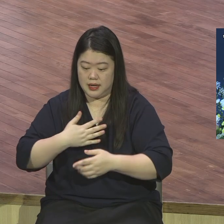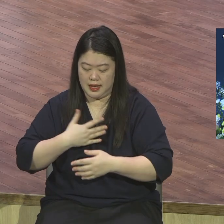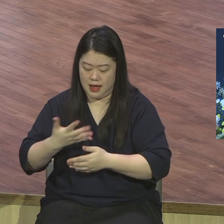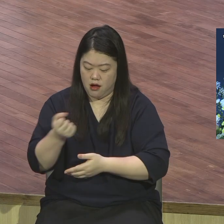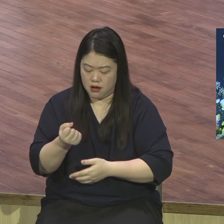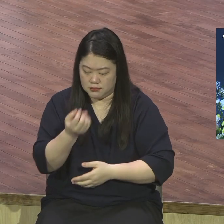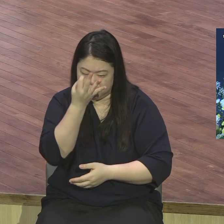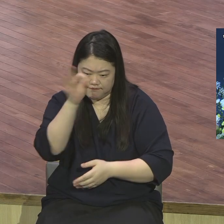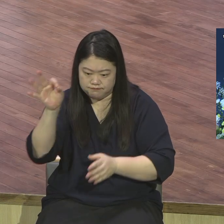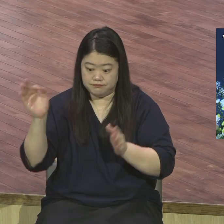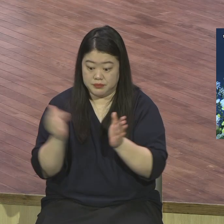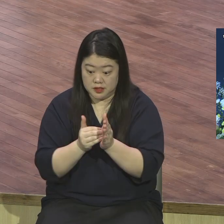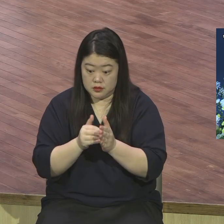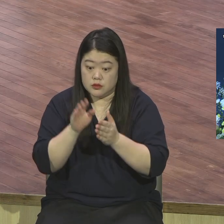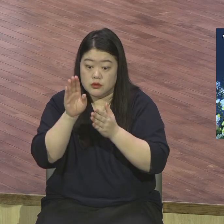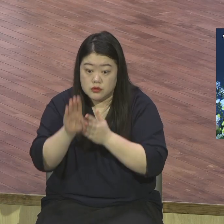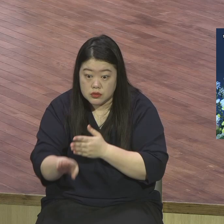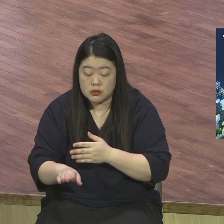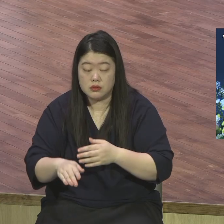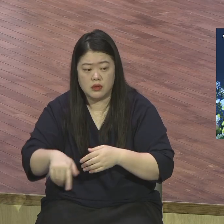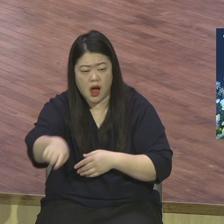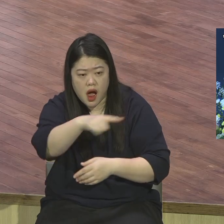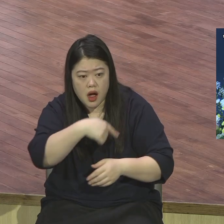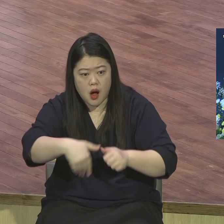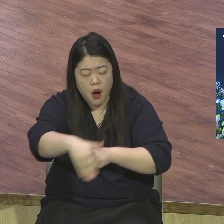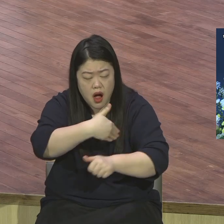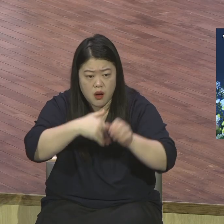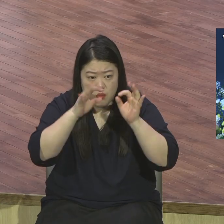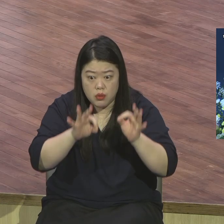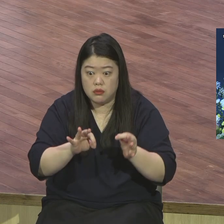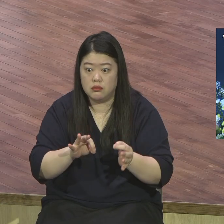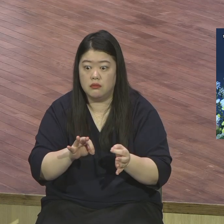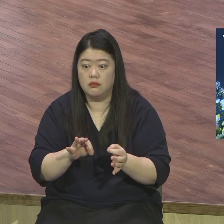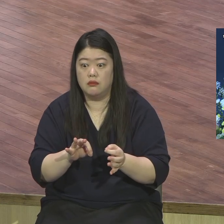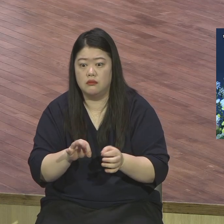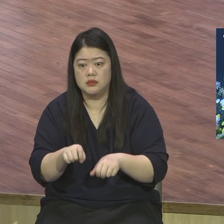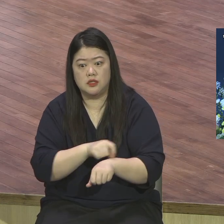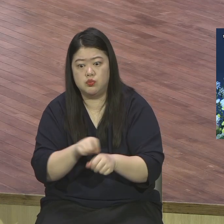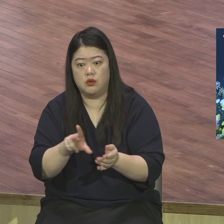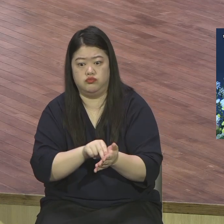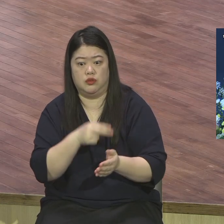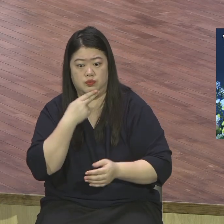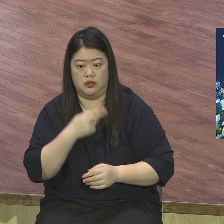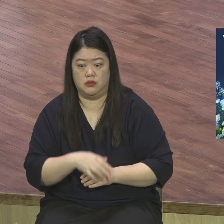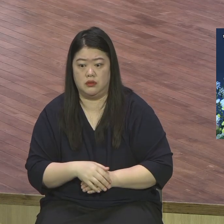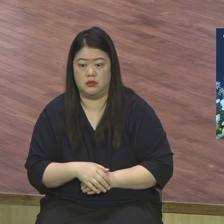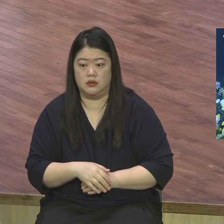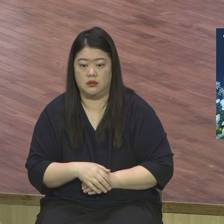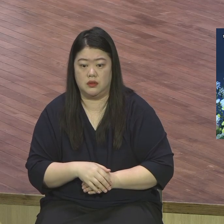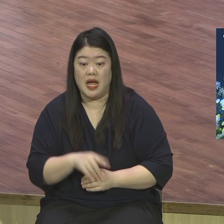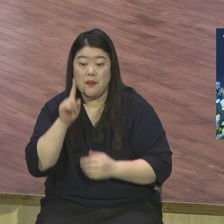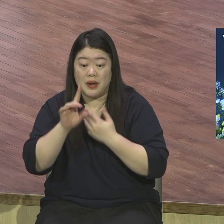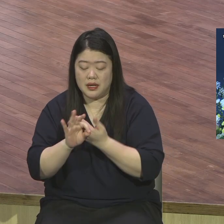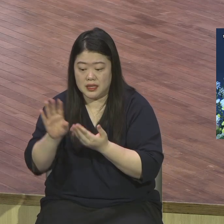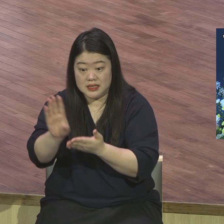나부다를 쳐다보고 환경을 쳐다보고 늘 힘 빠졌다 힘 얻었다 왔다 갔다 합니다